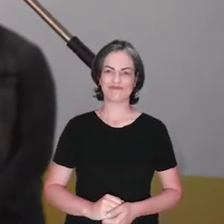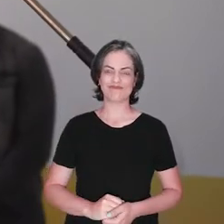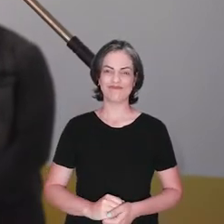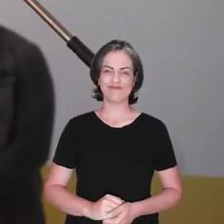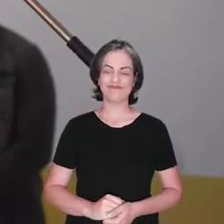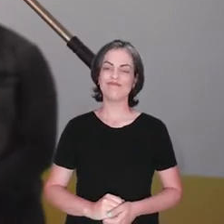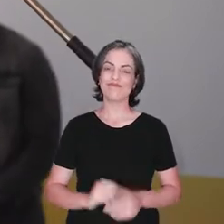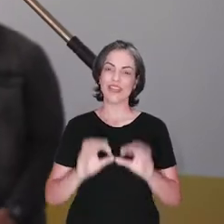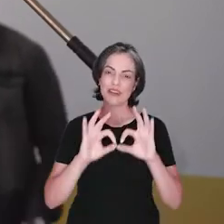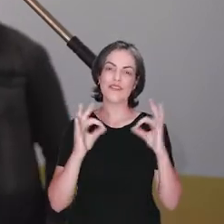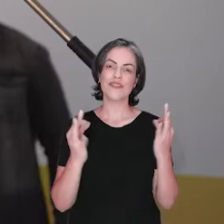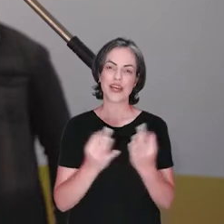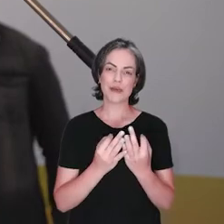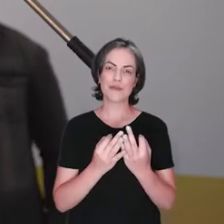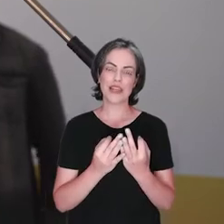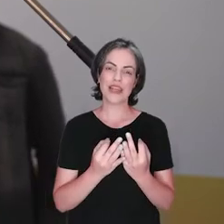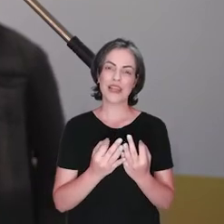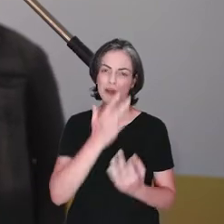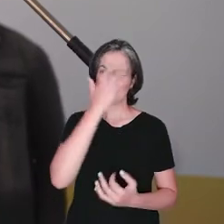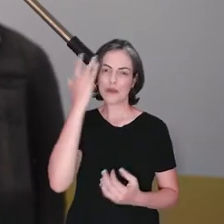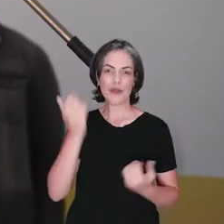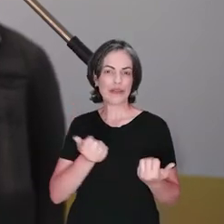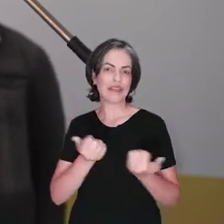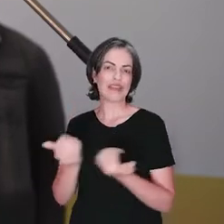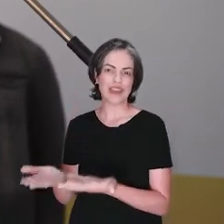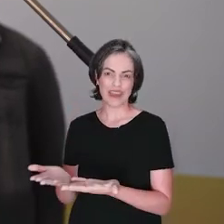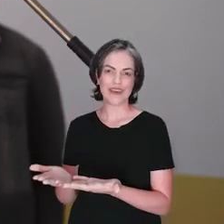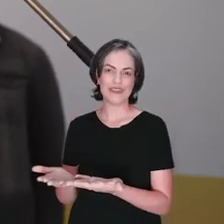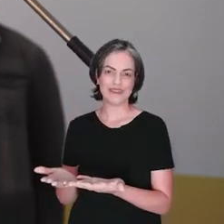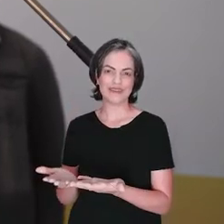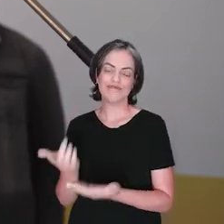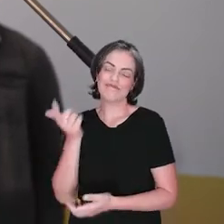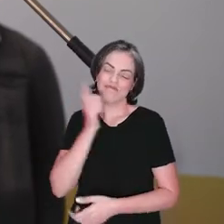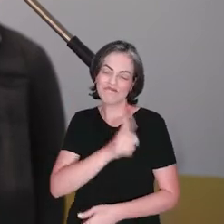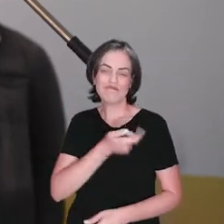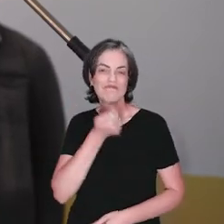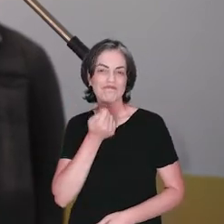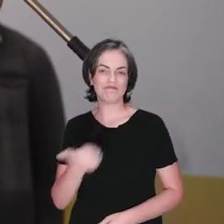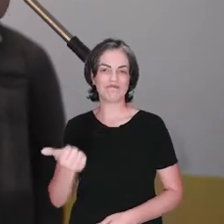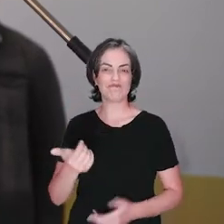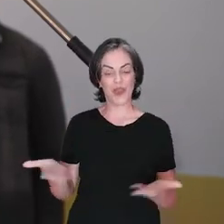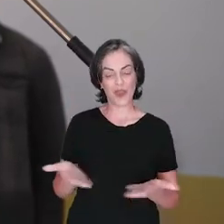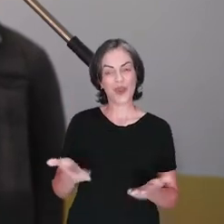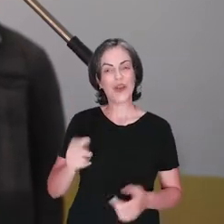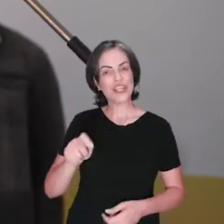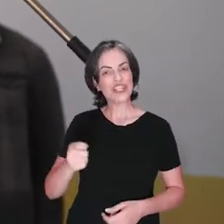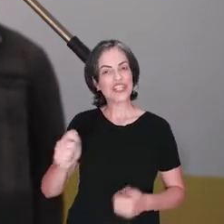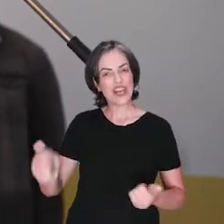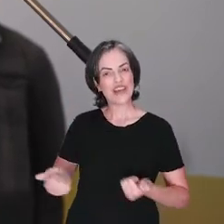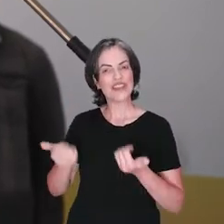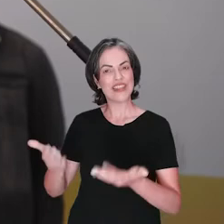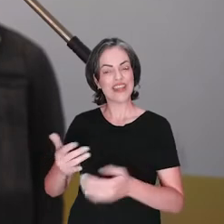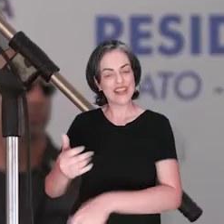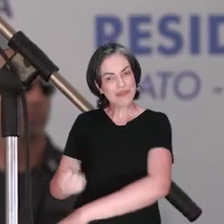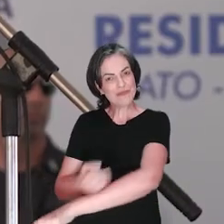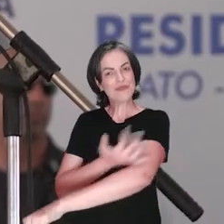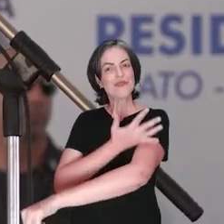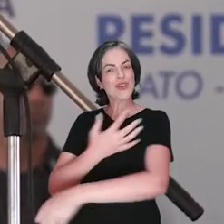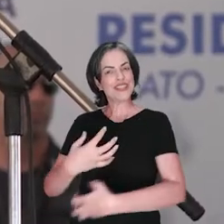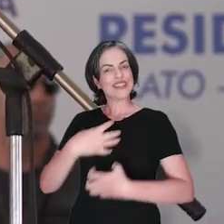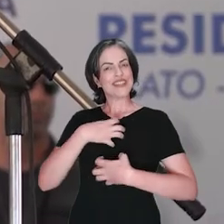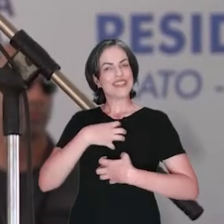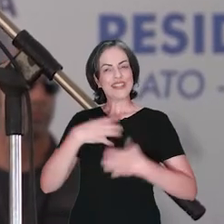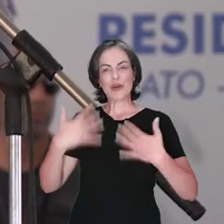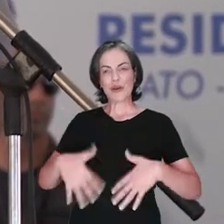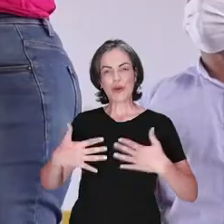Eles ganharam de um parente. Aqui, a entrega das chaves, a emoção é muito grande. Isso